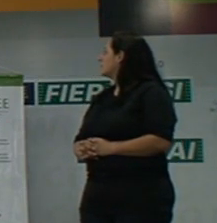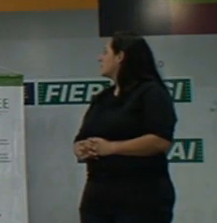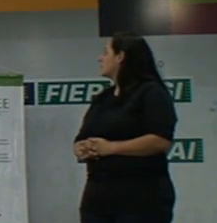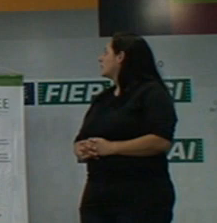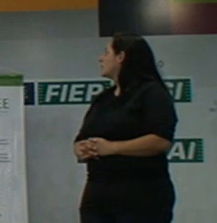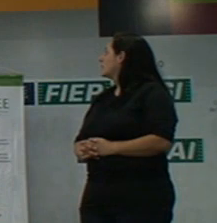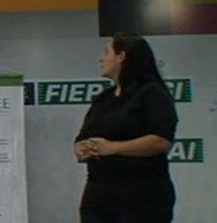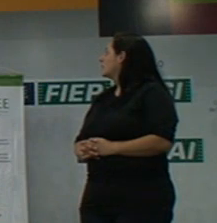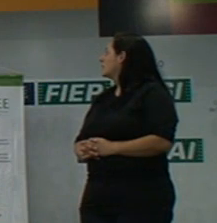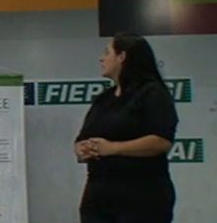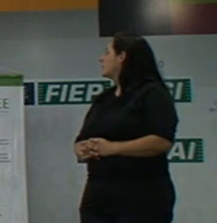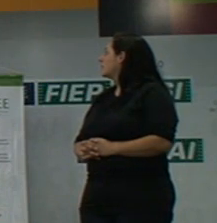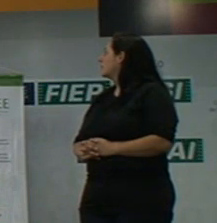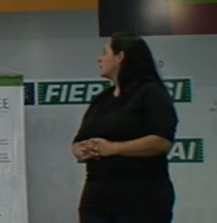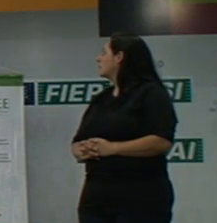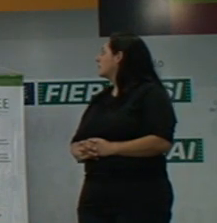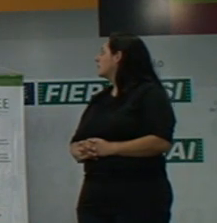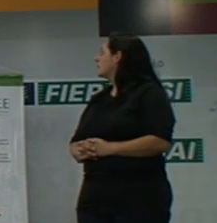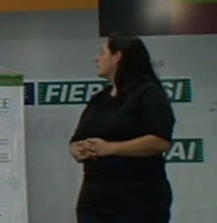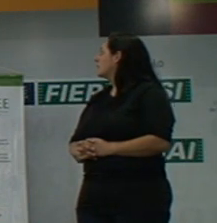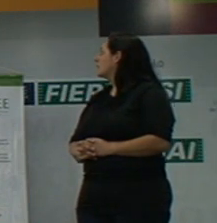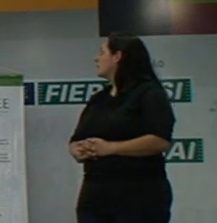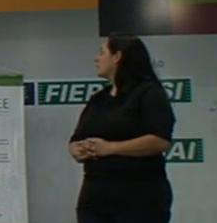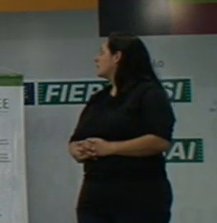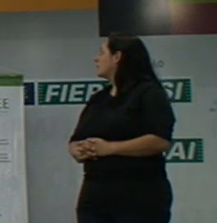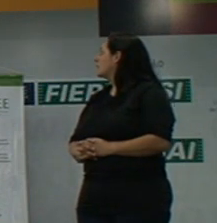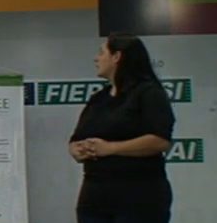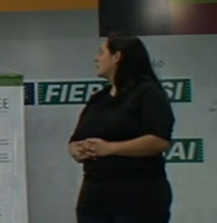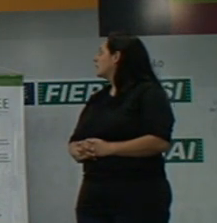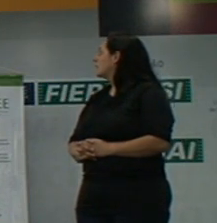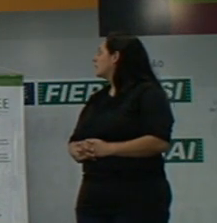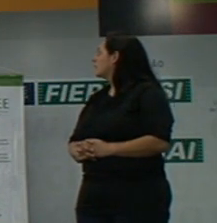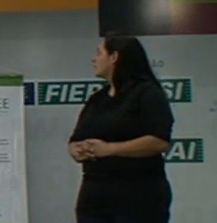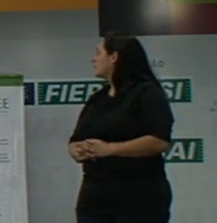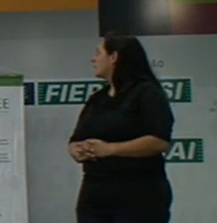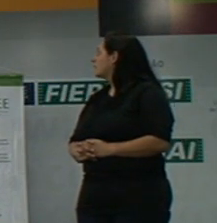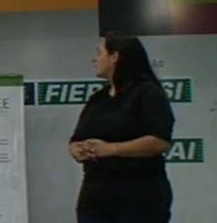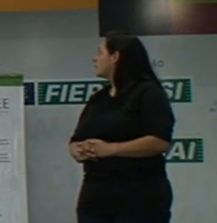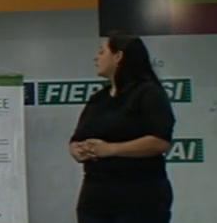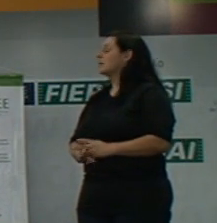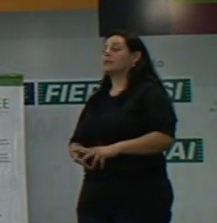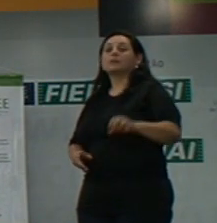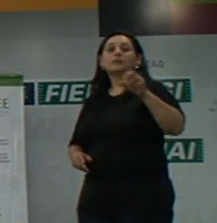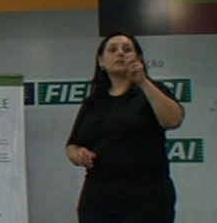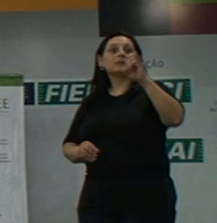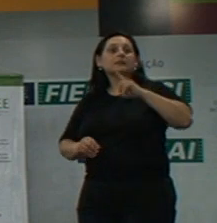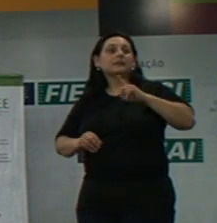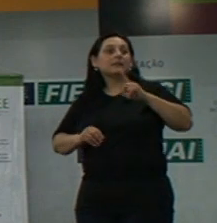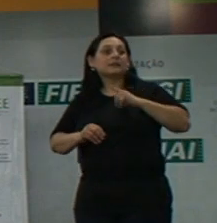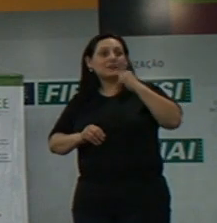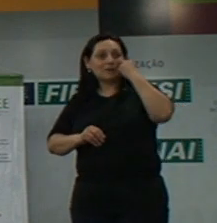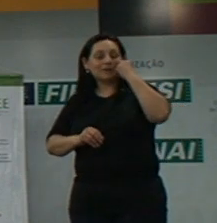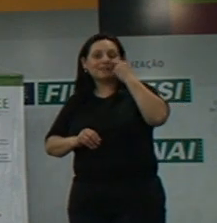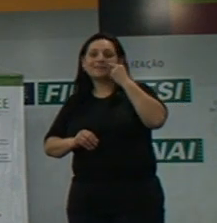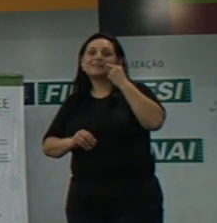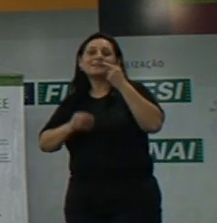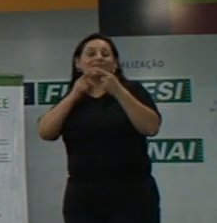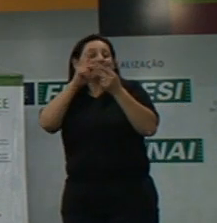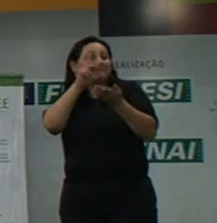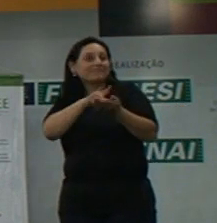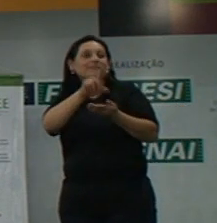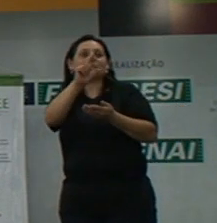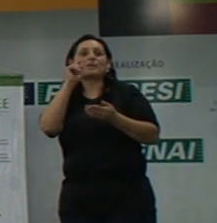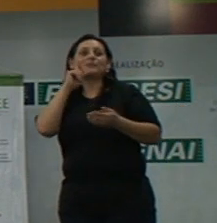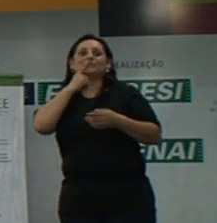Vem um outro carro, desce com a pessoa do carro, tem um guinito embalado atrás da cadeira, aí vem um outro carro que tenta